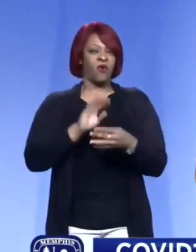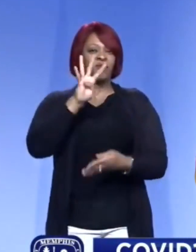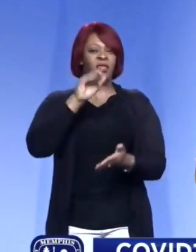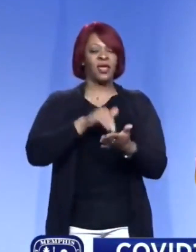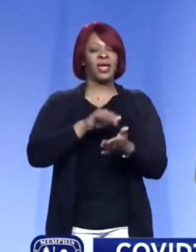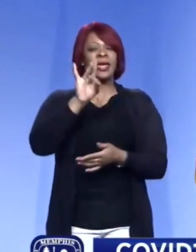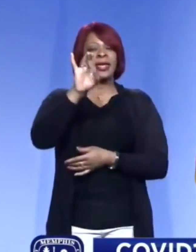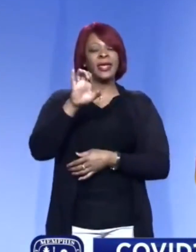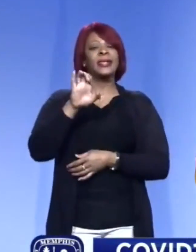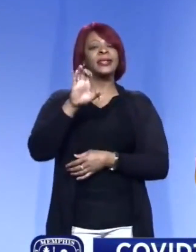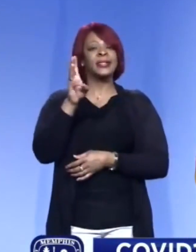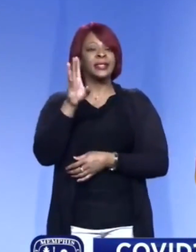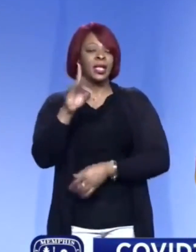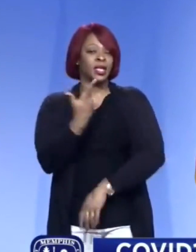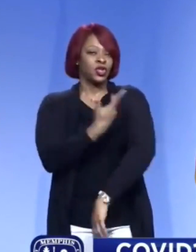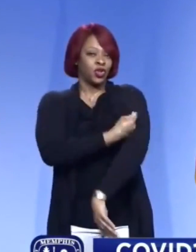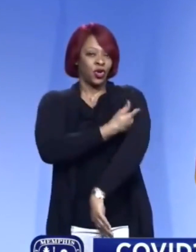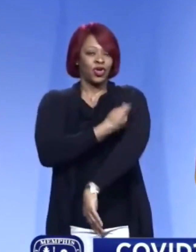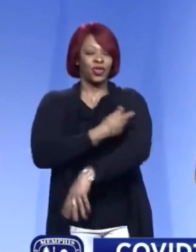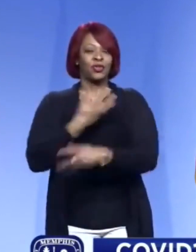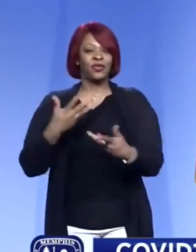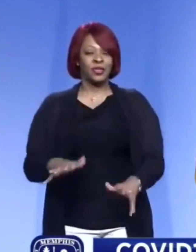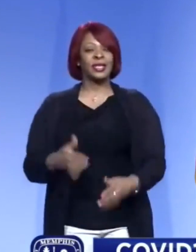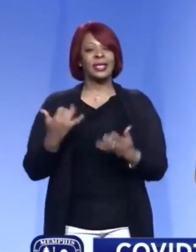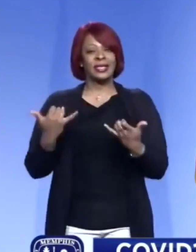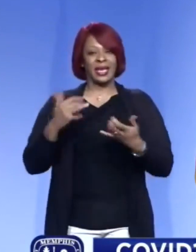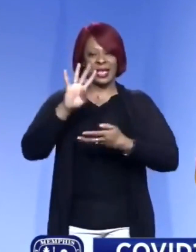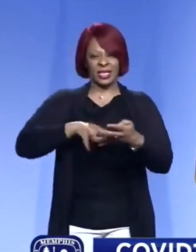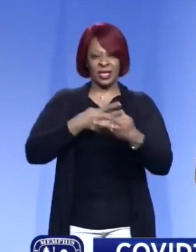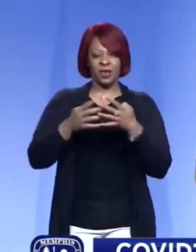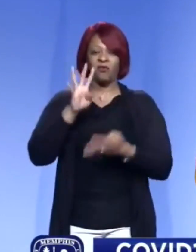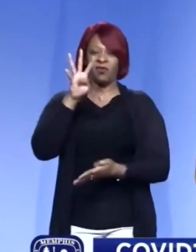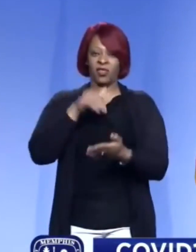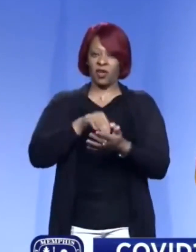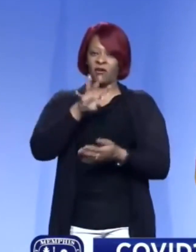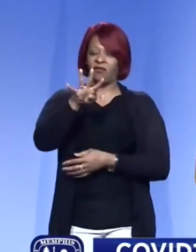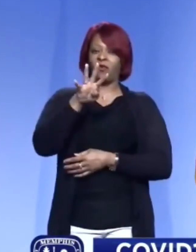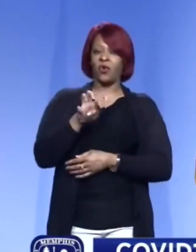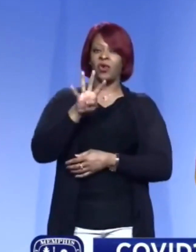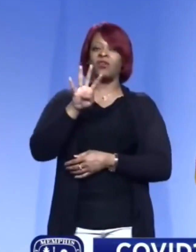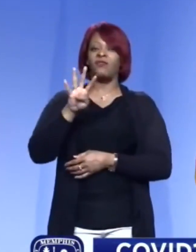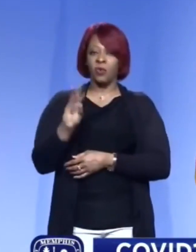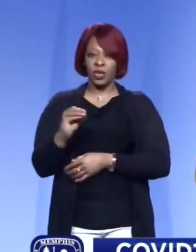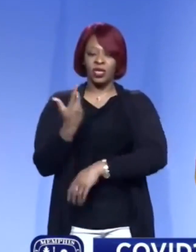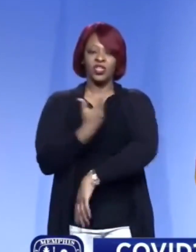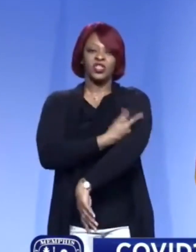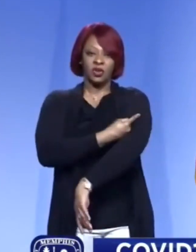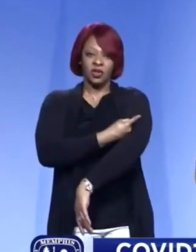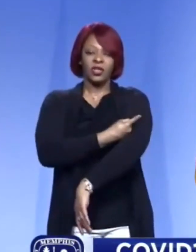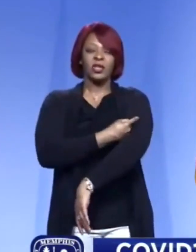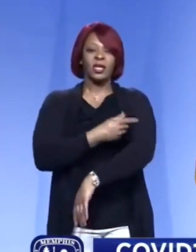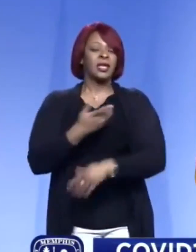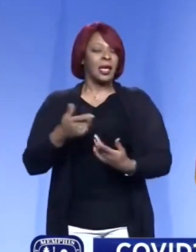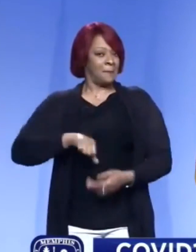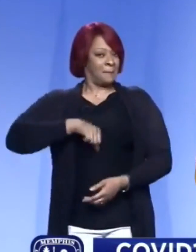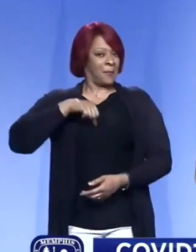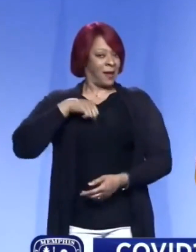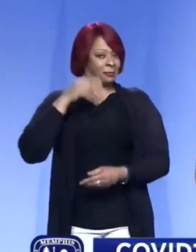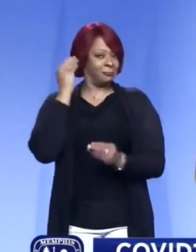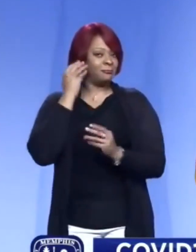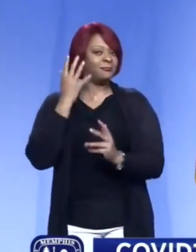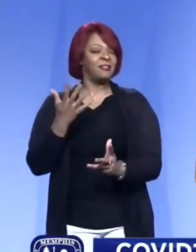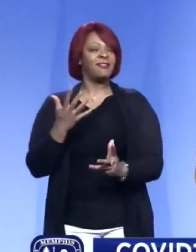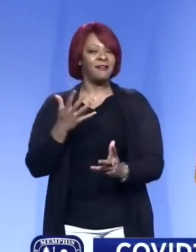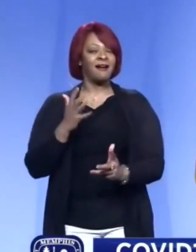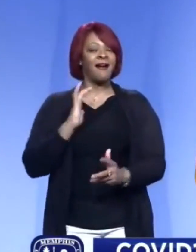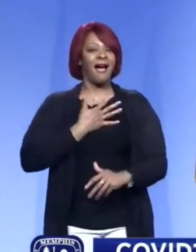nuestros centros de vacunación el tiempo de espera fue solamente de 12 minutos aproximadamente. Entonces, creo que vamos por muy buen camino.